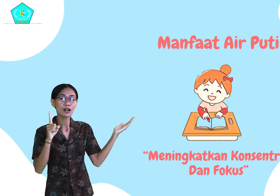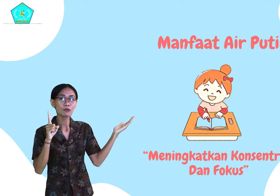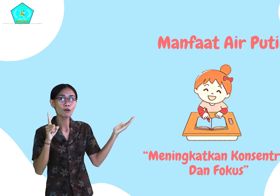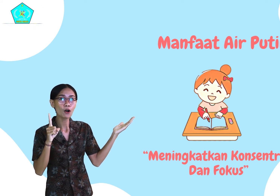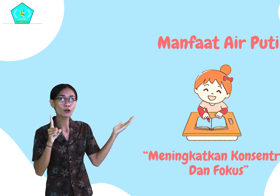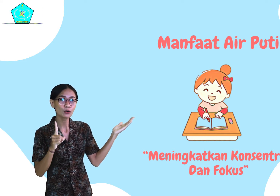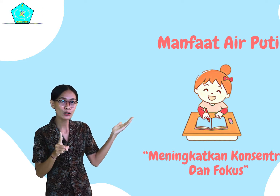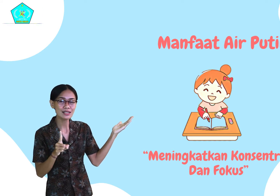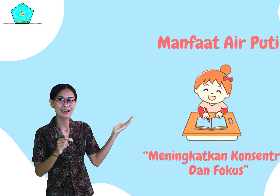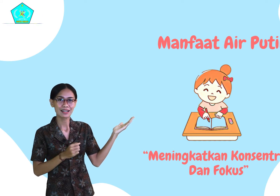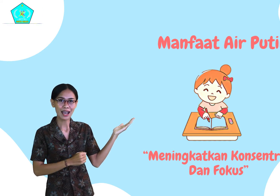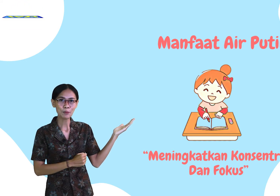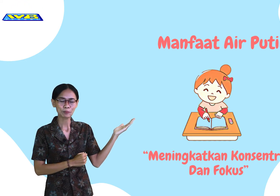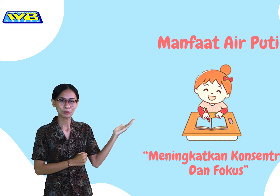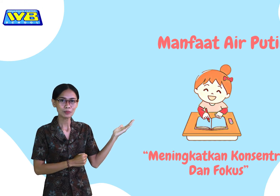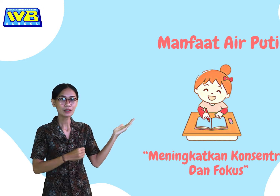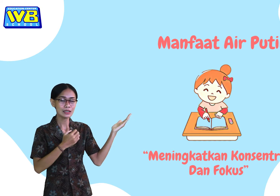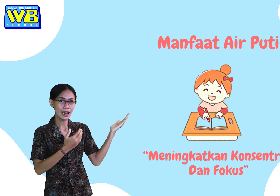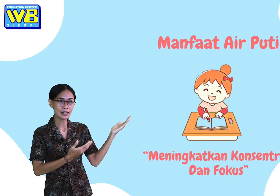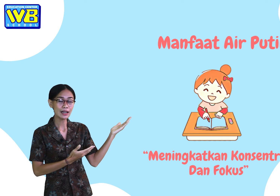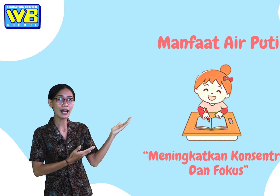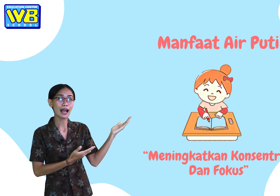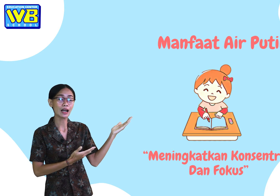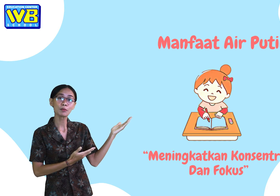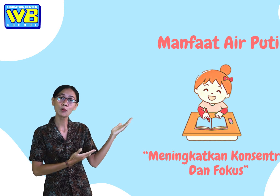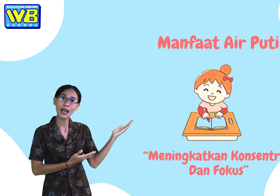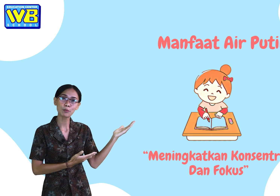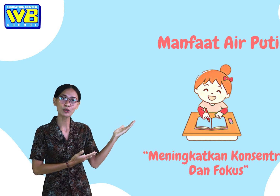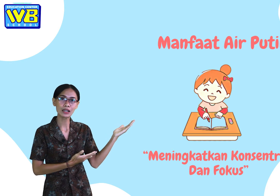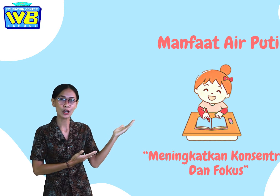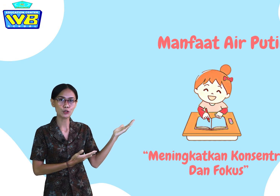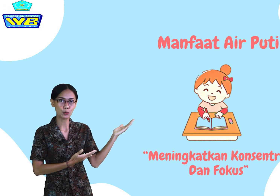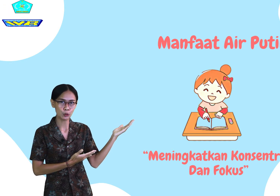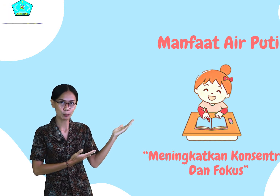fokus. Jadi, anak-anak minum air putih yang cukup.